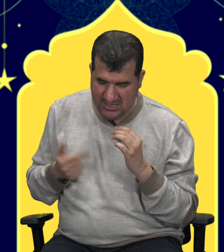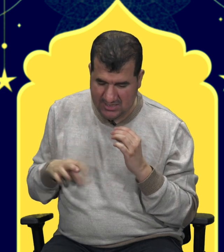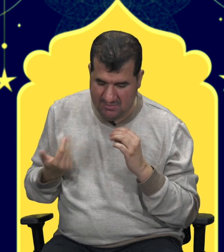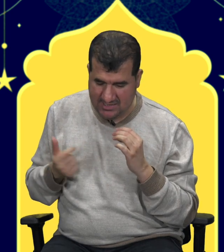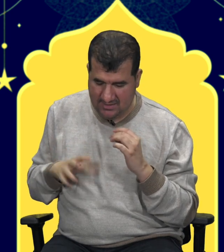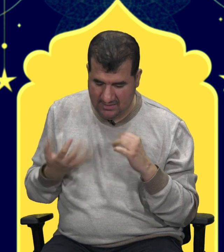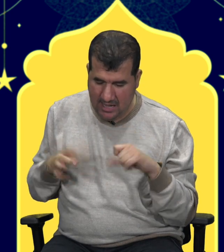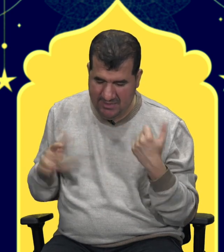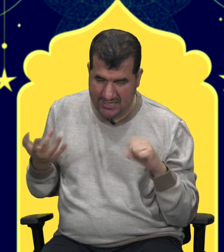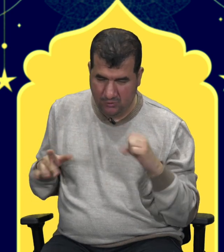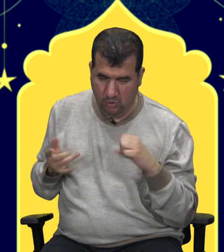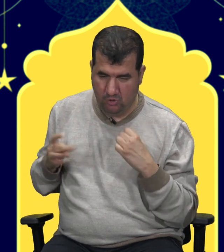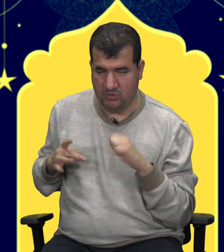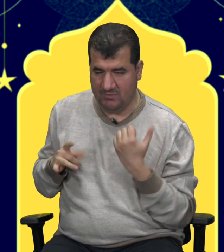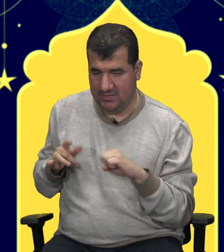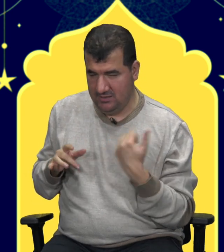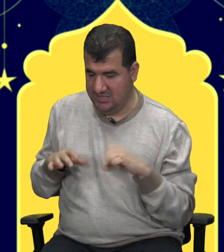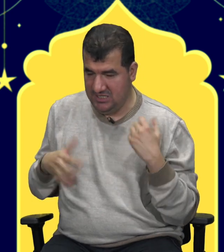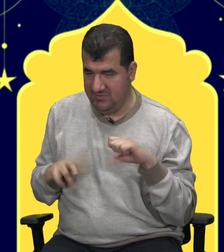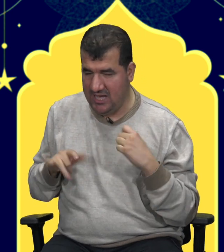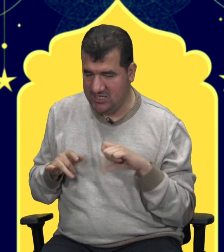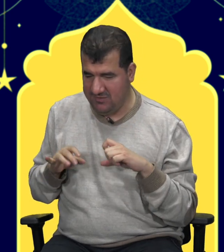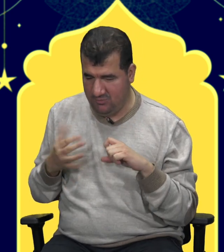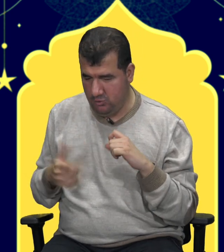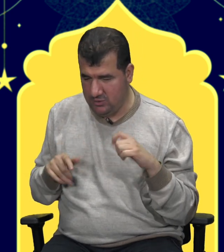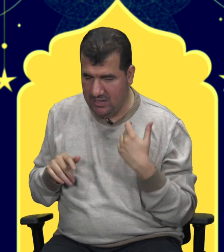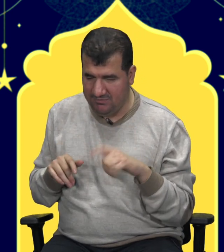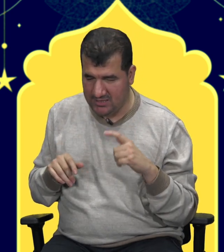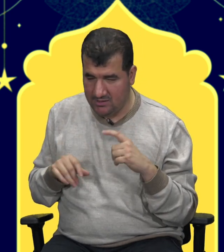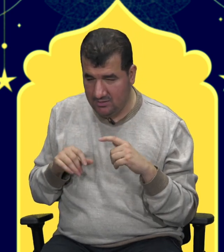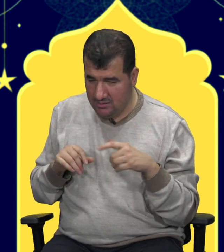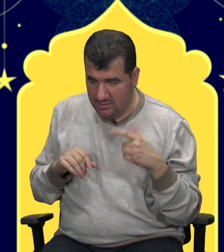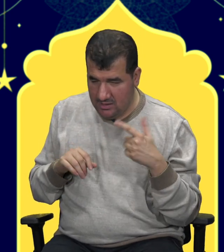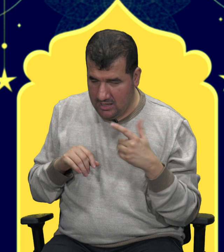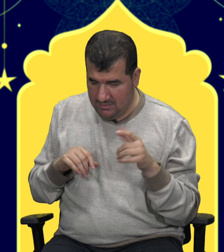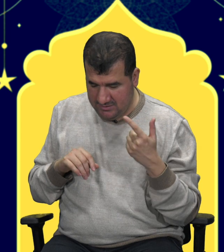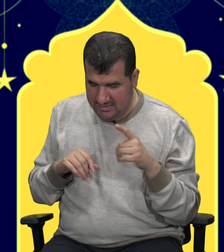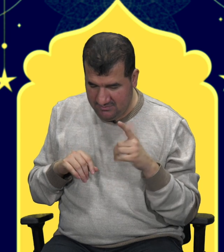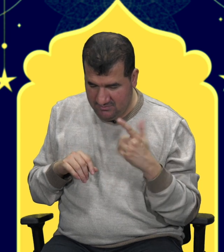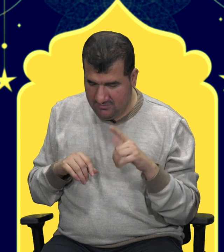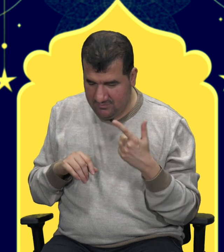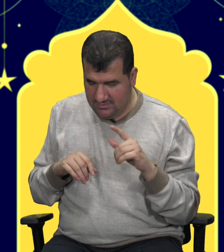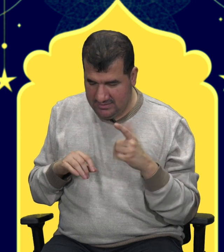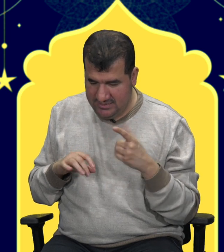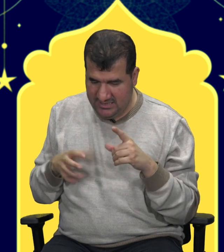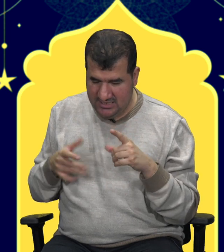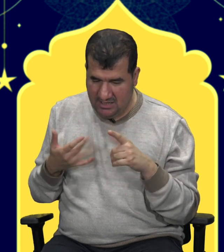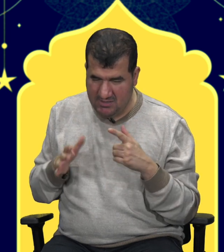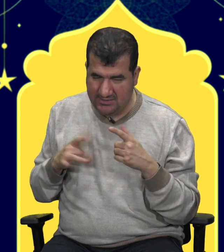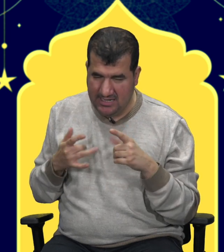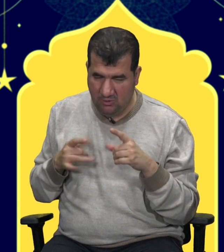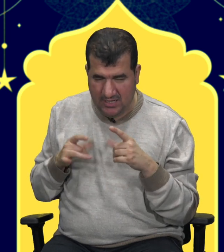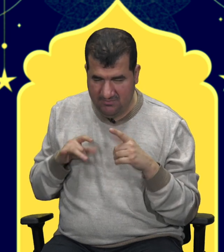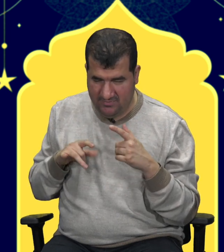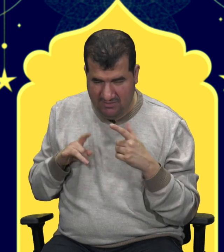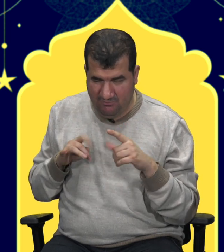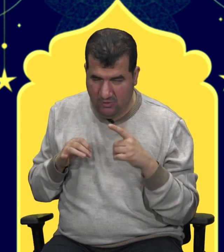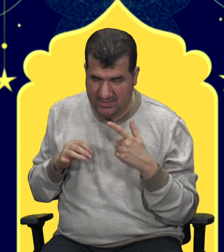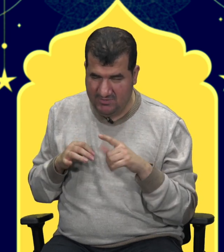Ramazan namelerini duyduğum zaman içimi acayip bir hüzün kaplar. Ama dilerim nice nice Ramazanlar görelim. Hep böyle Ramazan